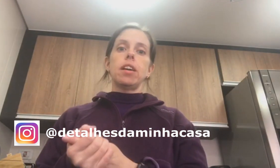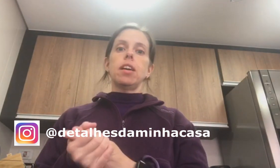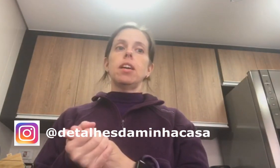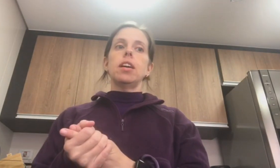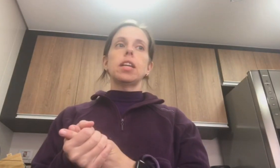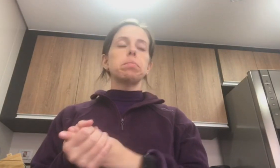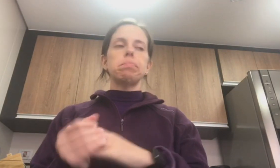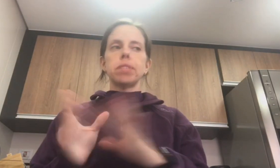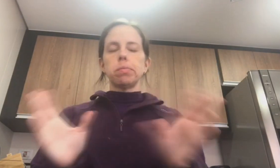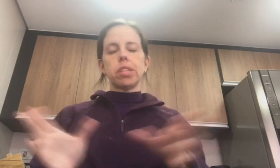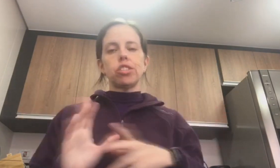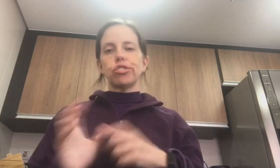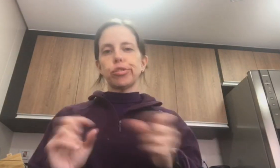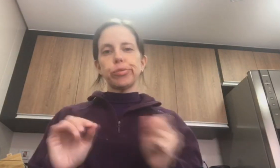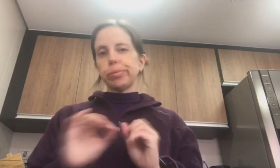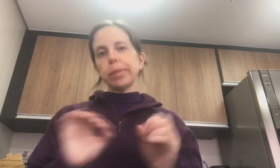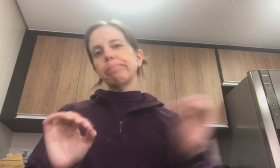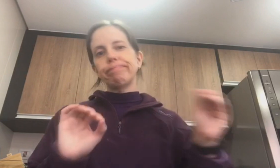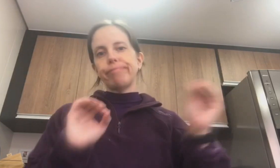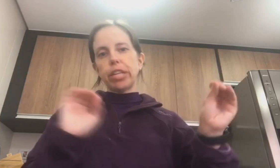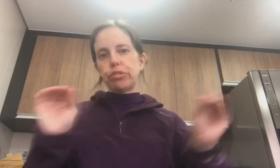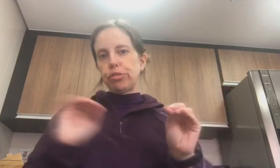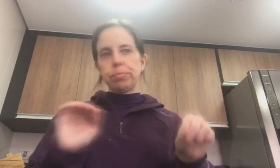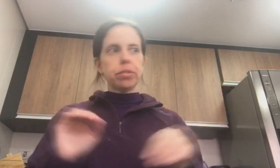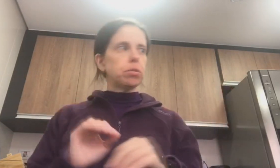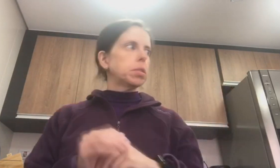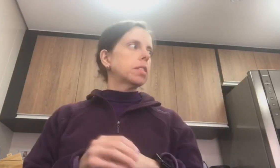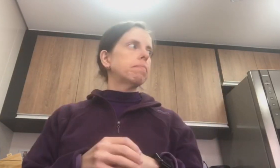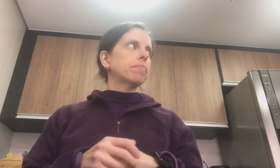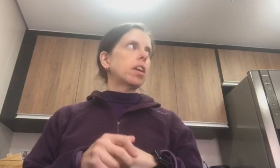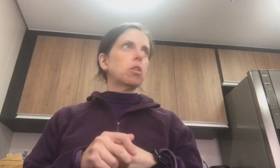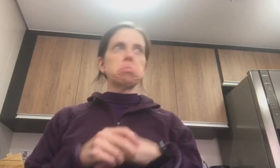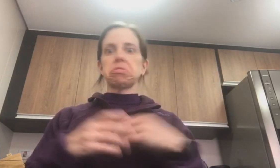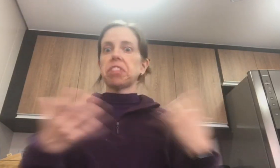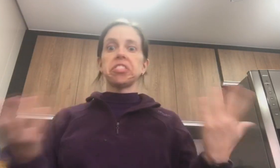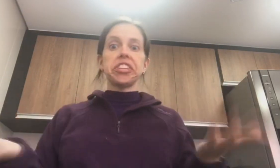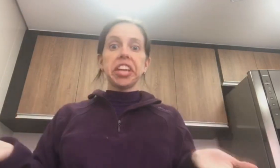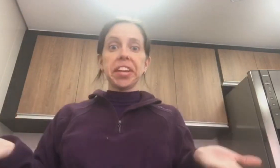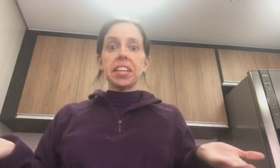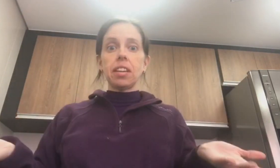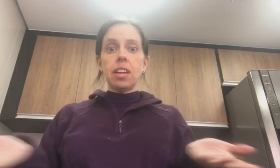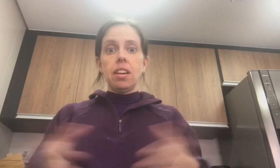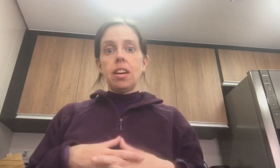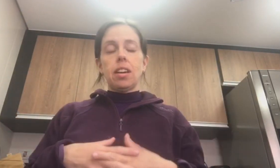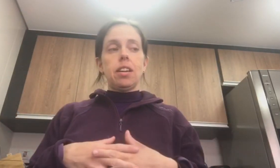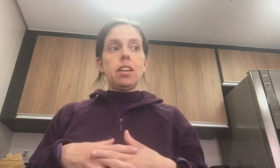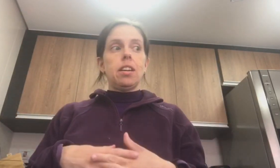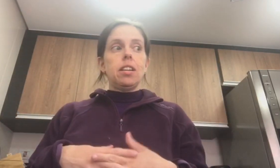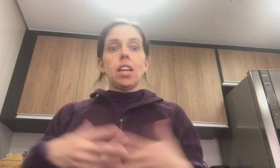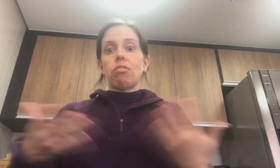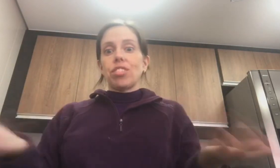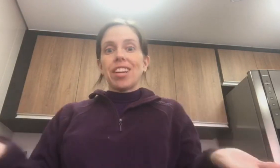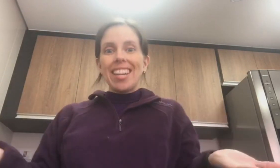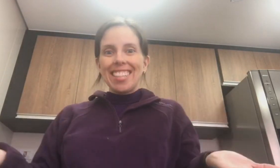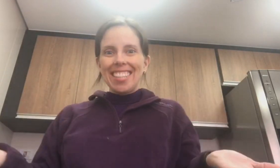Então, é... A gente contou pra medo de pessoas. É comum. Ninguém aqui, é... Ninguém viu as caixas.